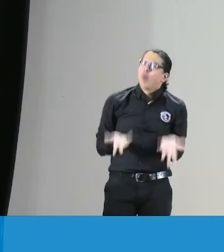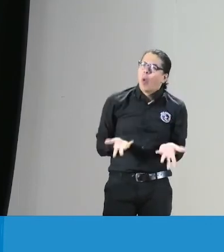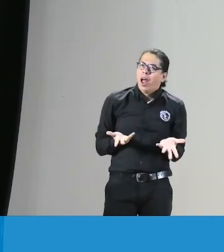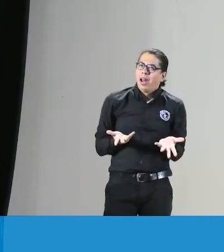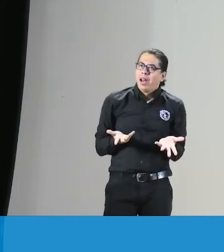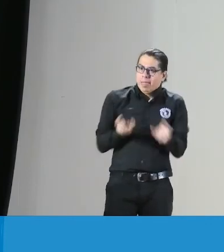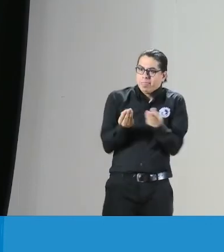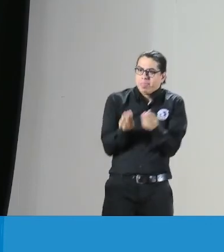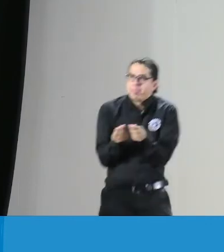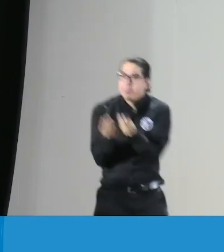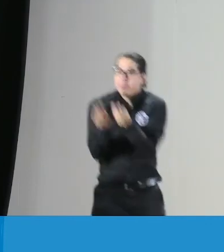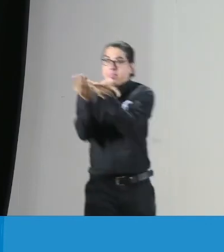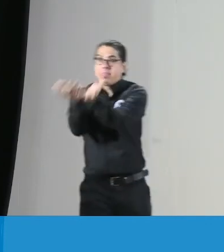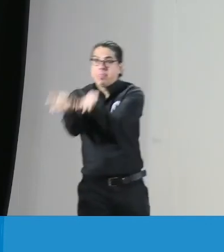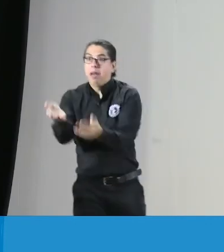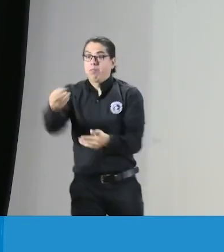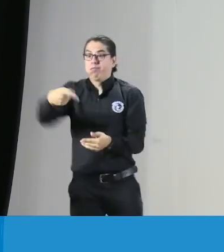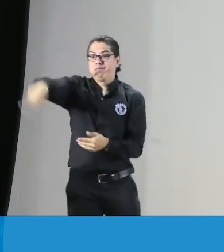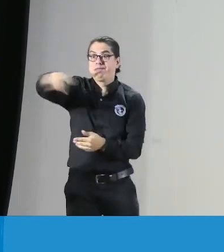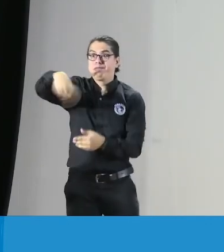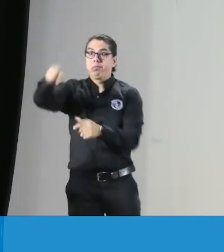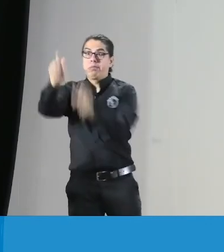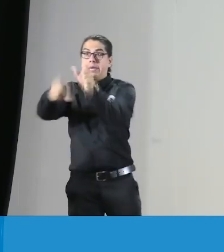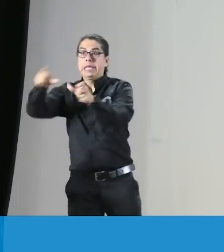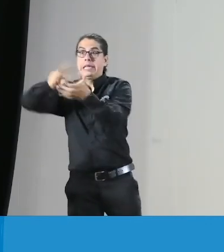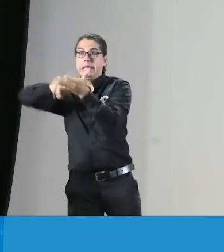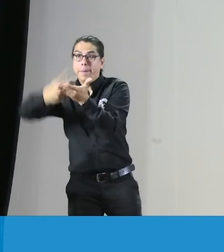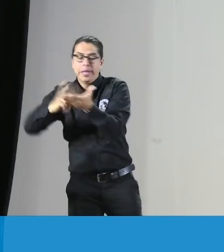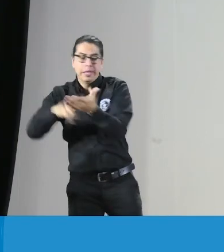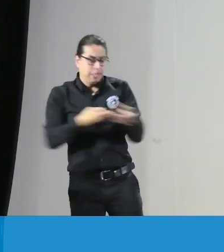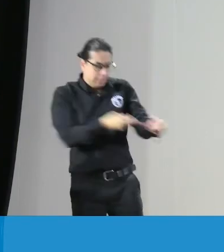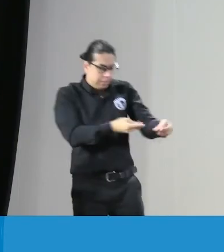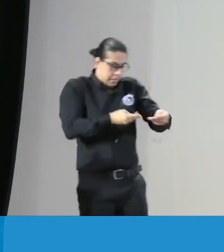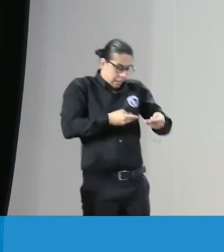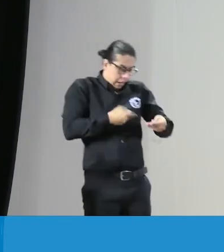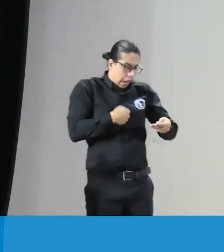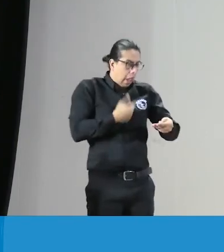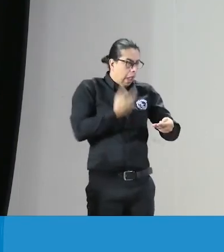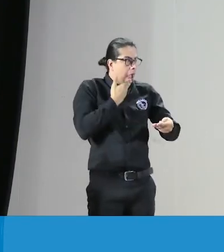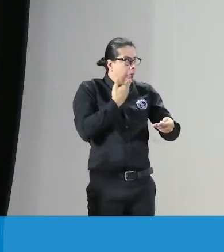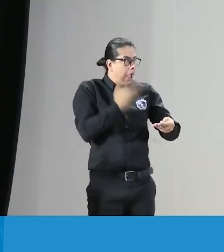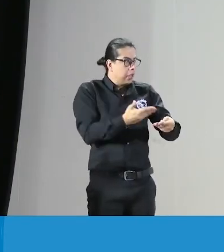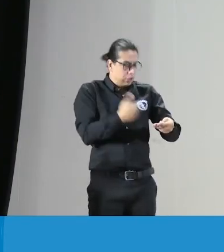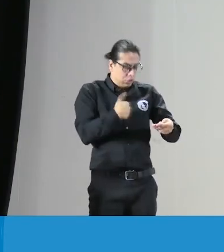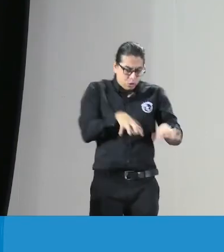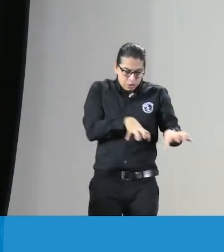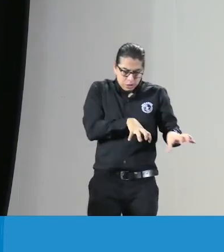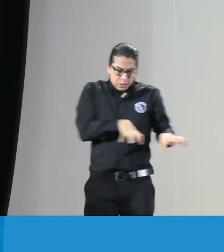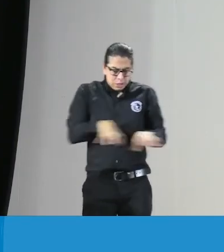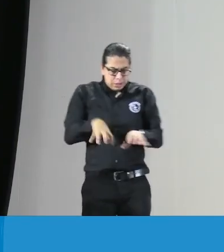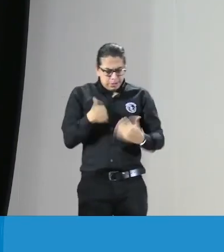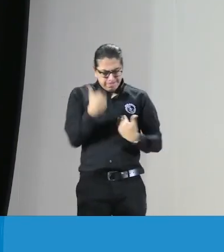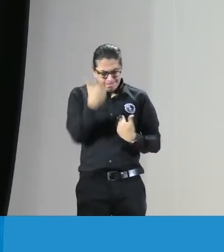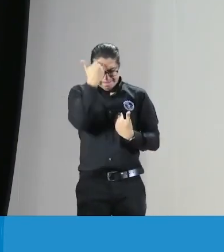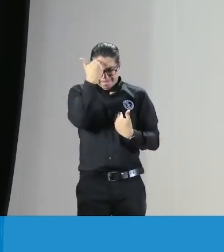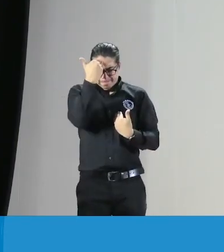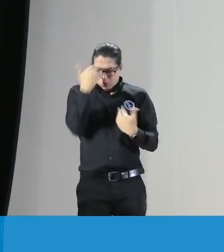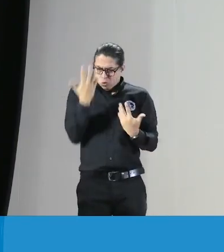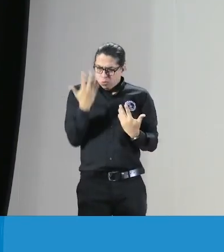¿cómo se hace el código de ética en otros países? a los intérpretes se les entrega un código de ética que